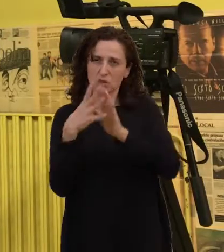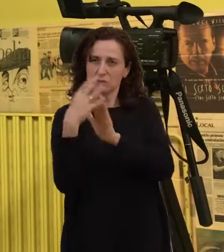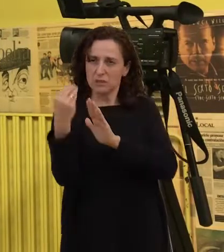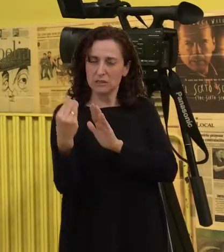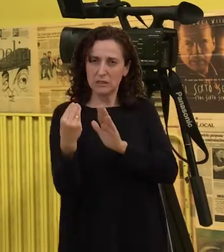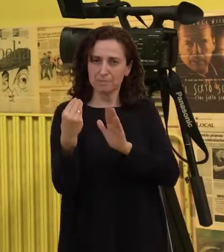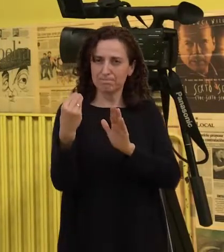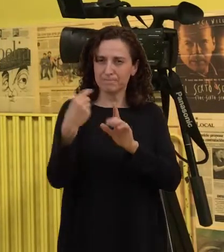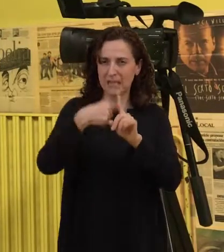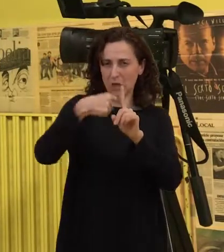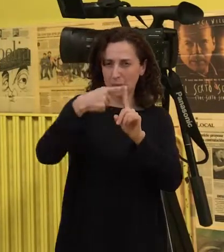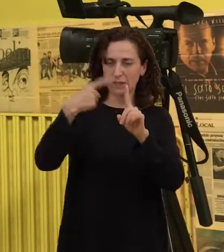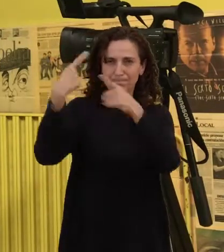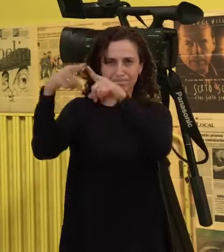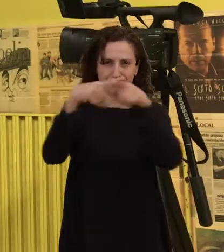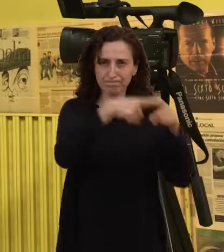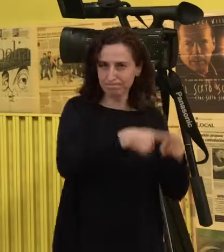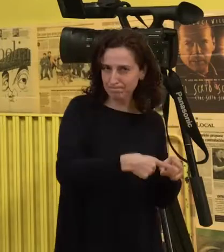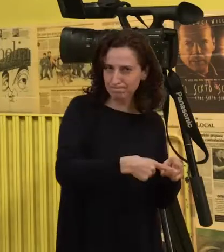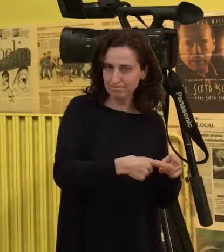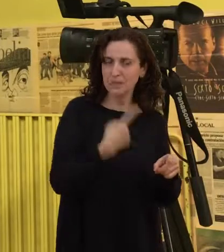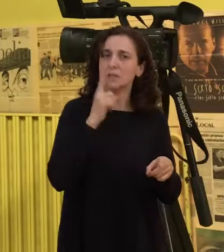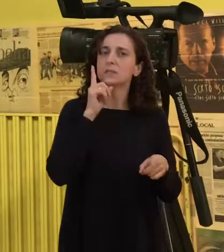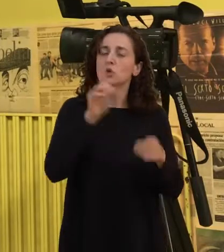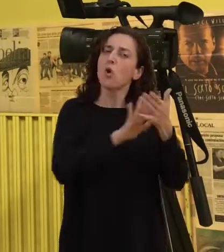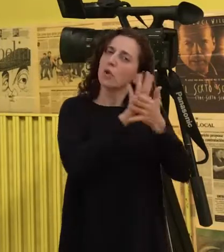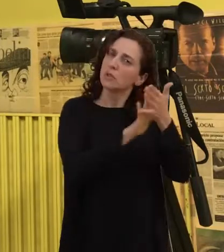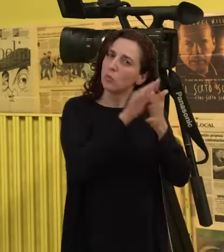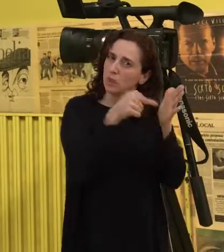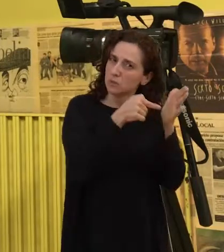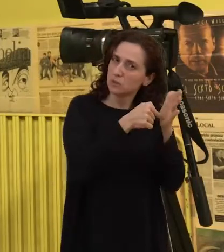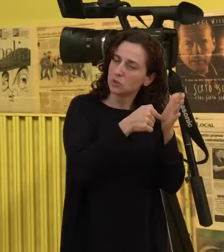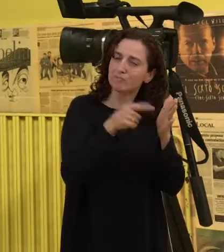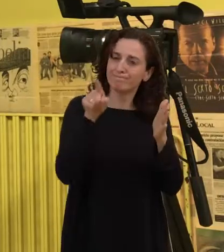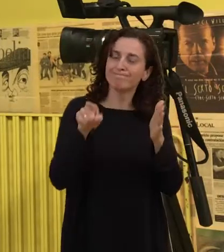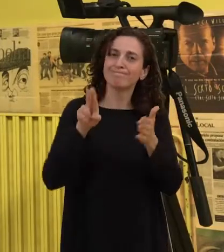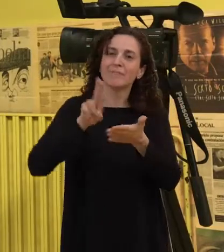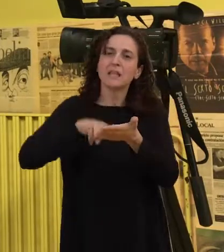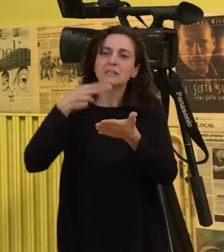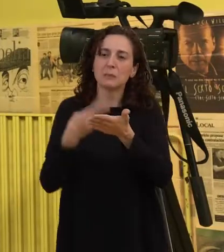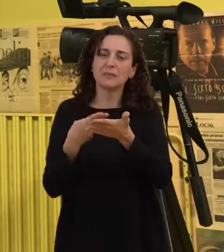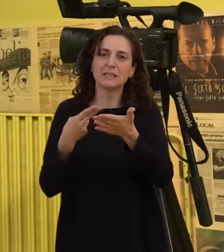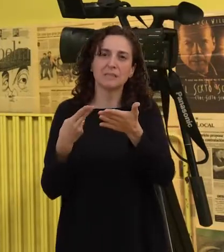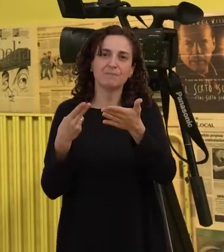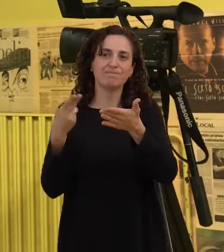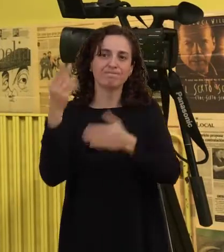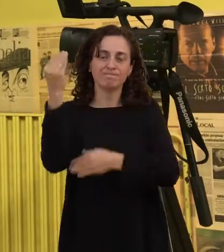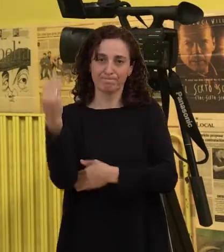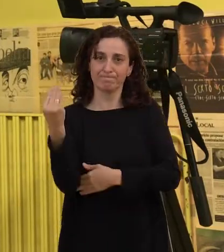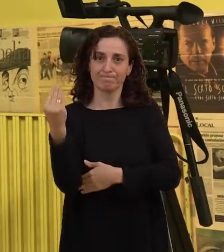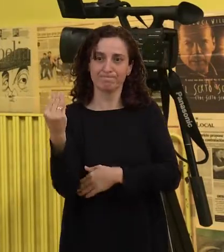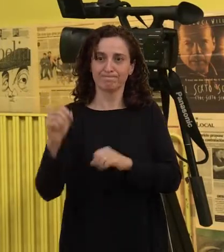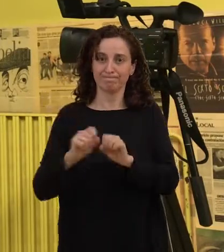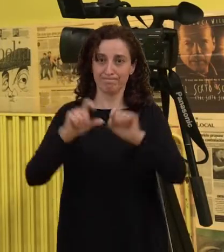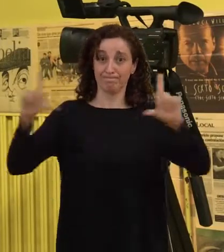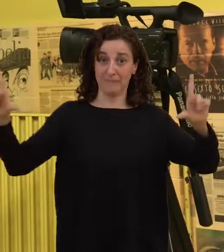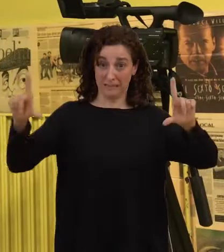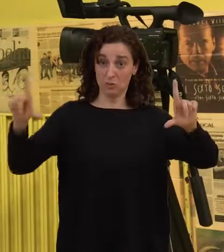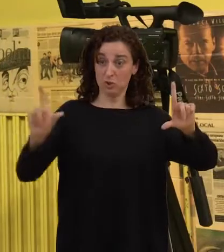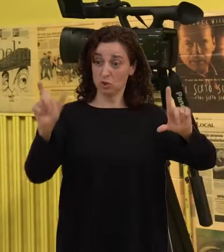Si estamos hablando solo de la lengua de signos, por lo tanto, el intérprete que nos pone en la televisión